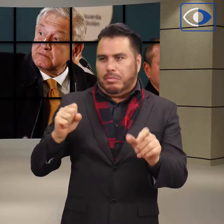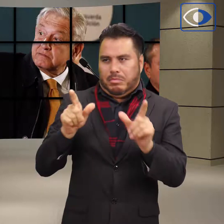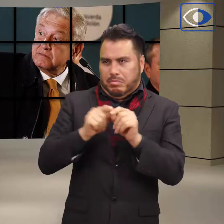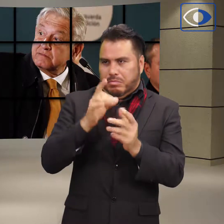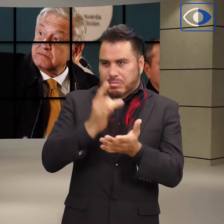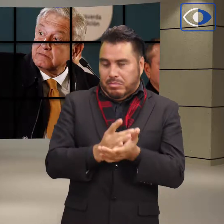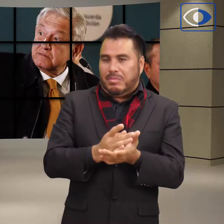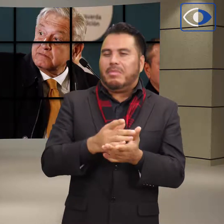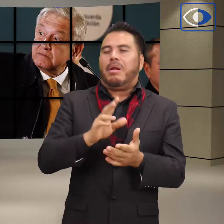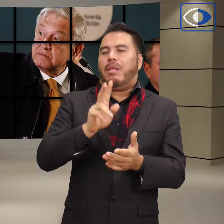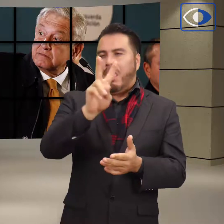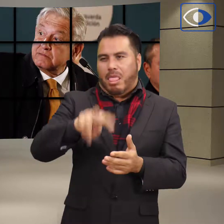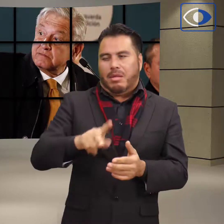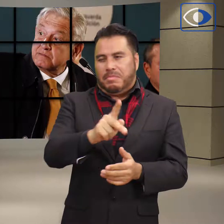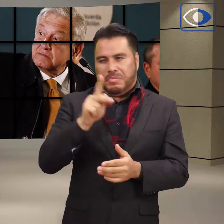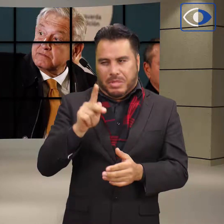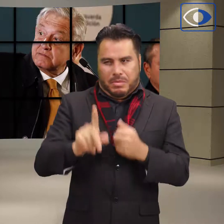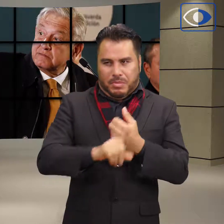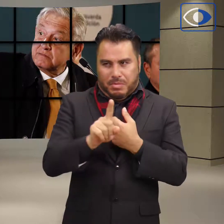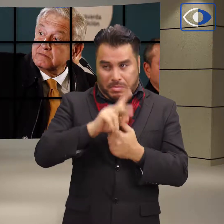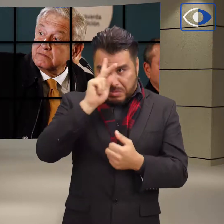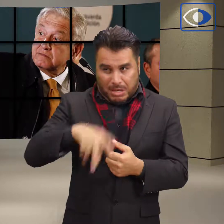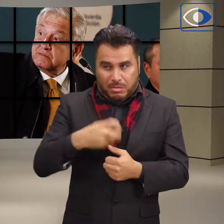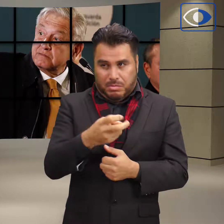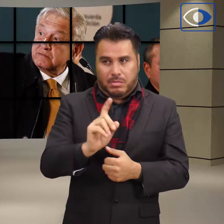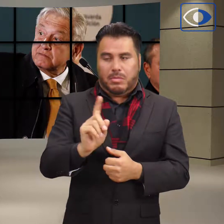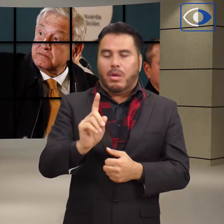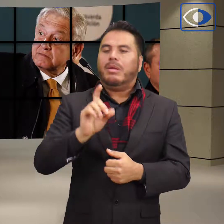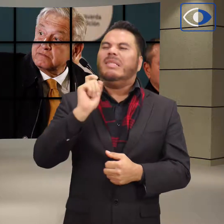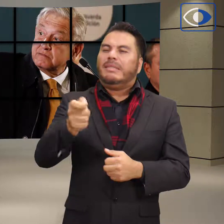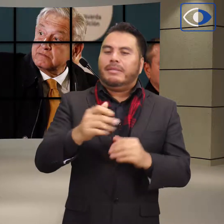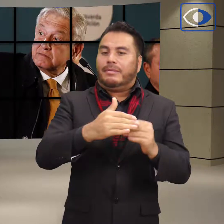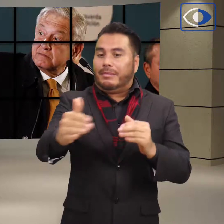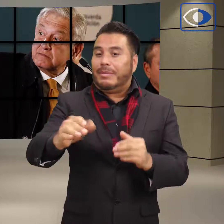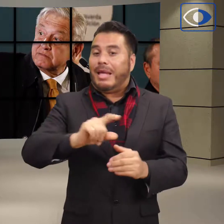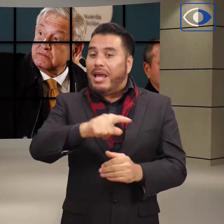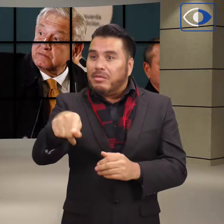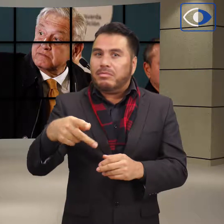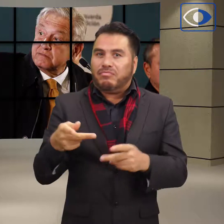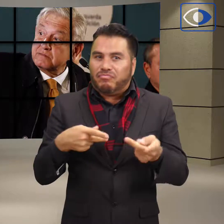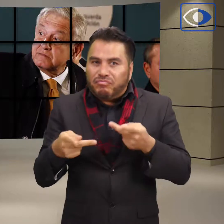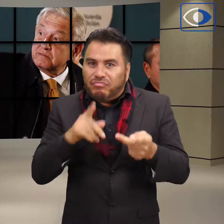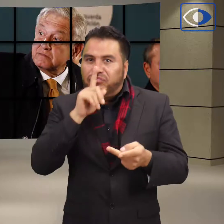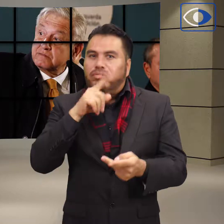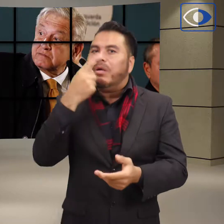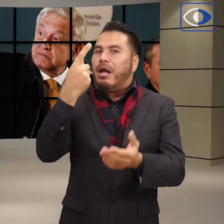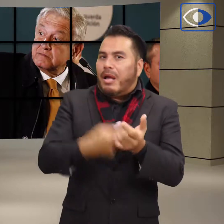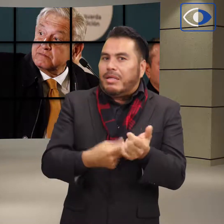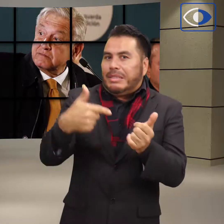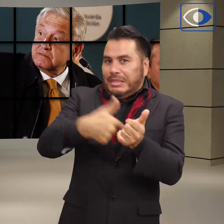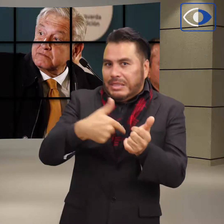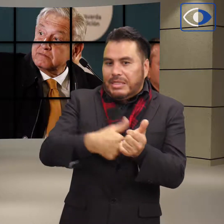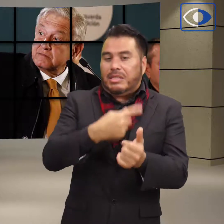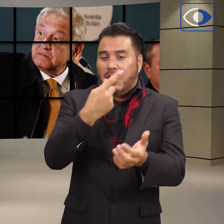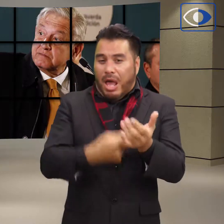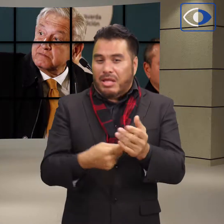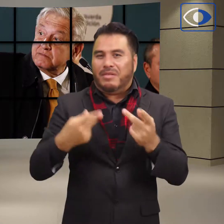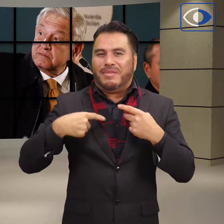que es una especie de pantalla, que la mayor parte tiene que ver con un plan que se opera con la complicidad de autoridades y con una red de